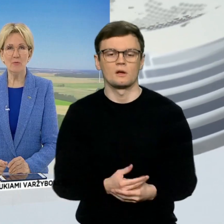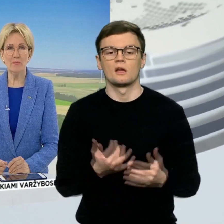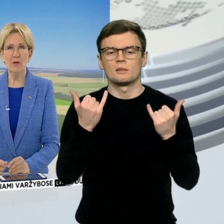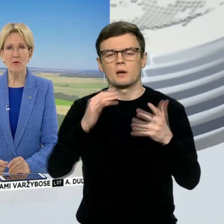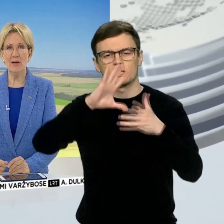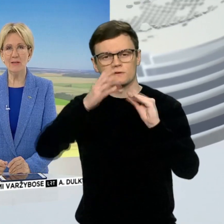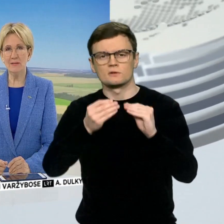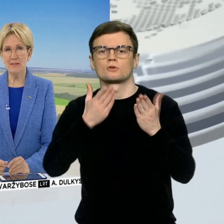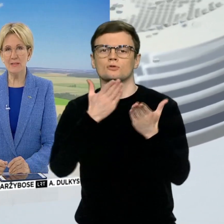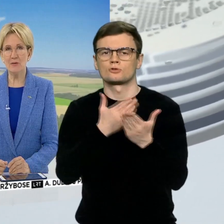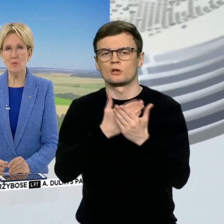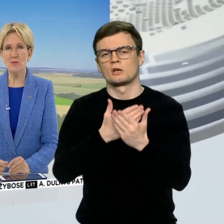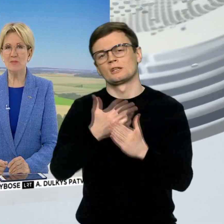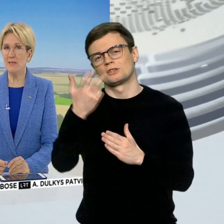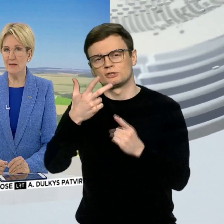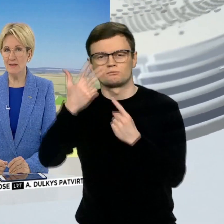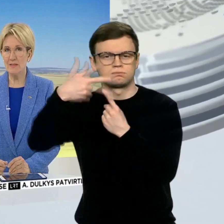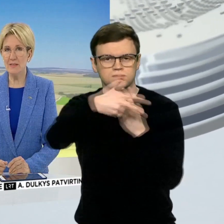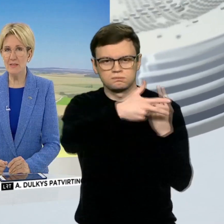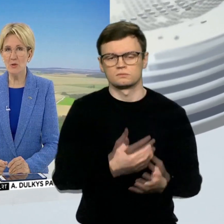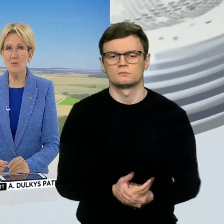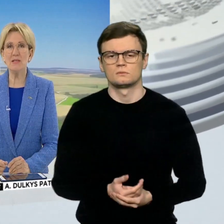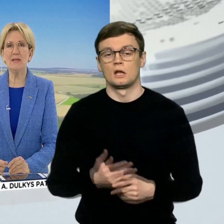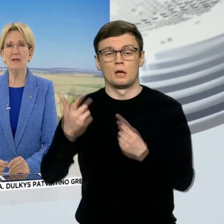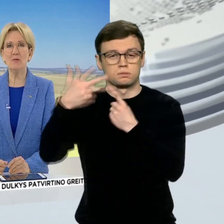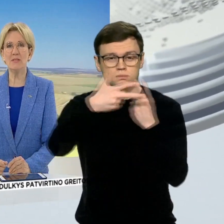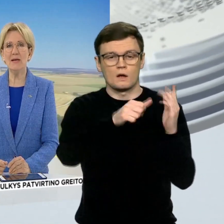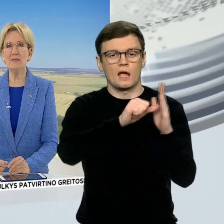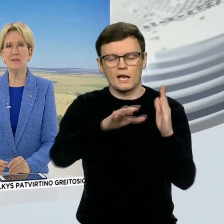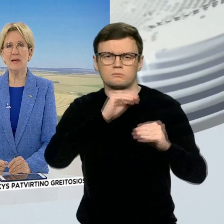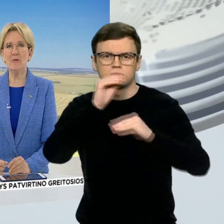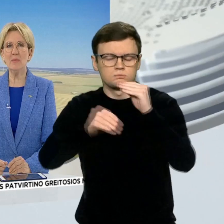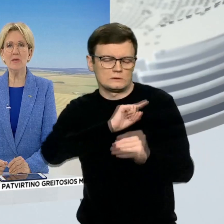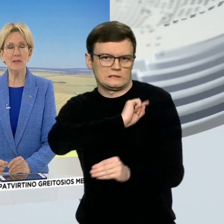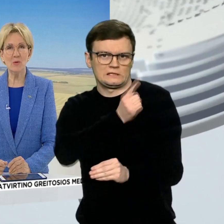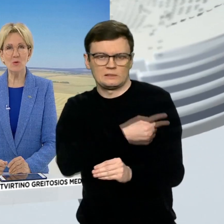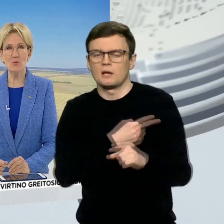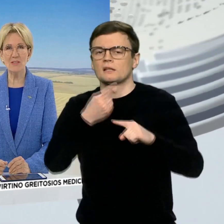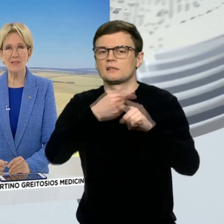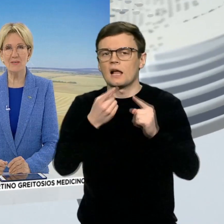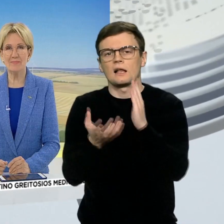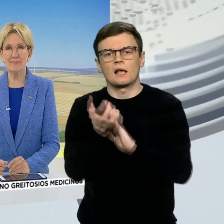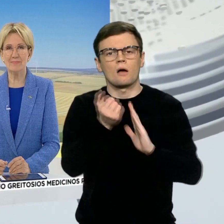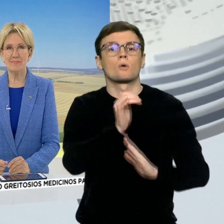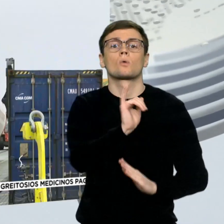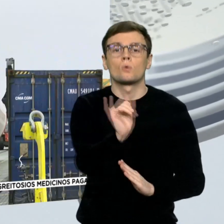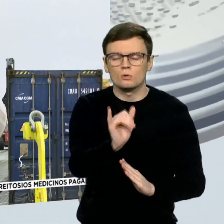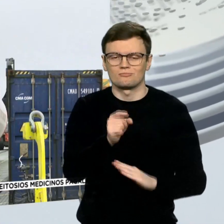jėgainių. Vėjo elektrinės statomos vis galingesnės, joms reikalingos dalis atkeliauja per Klaipėdos uostą.